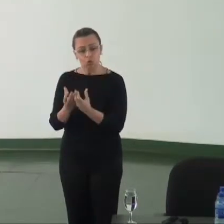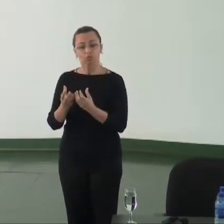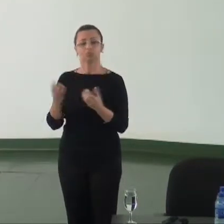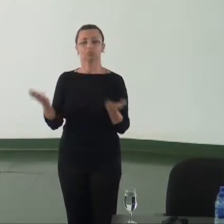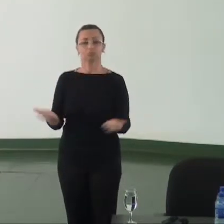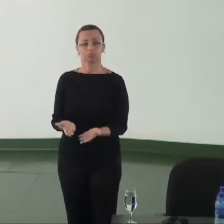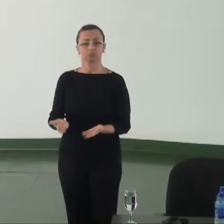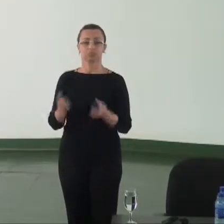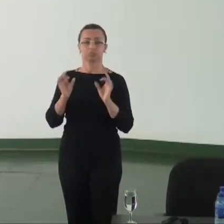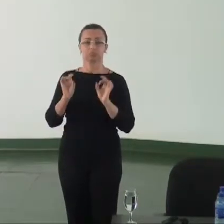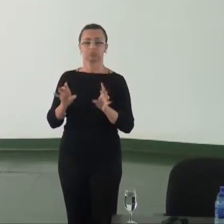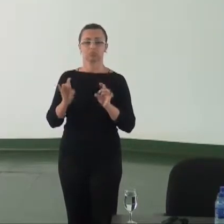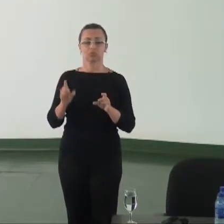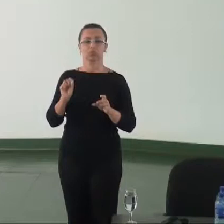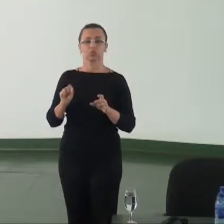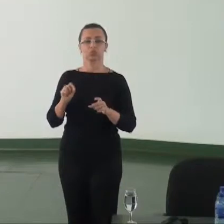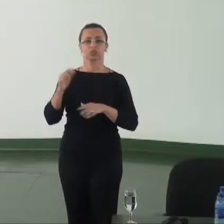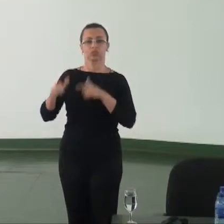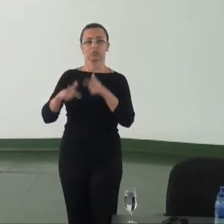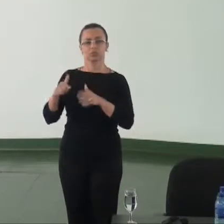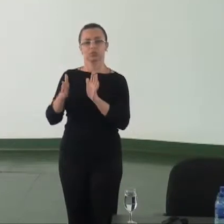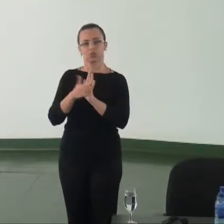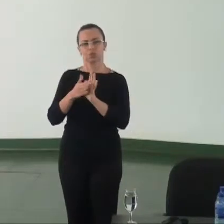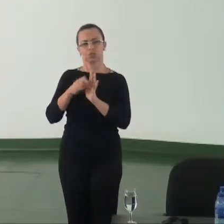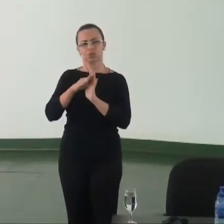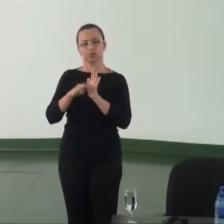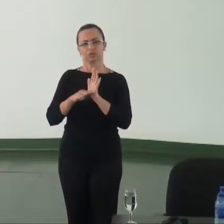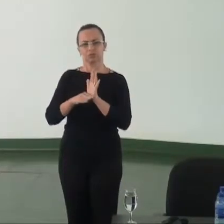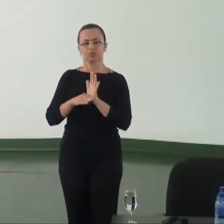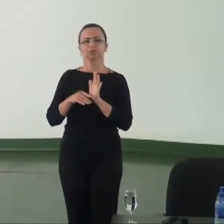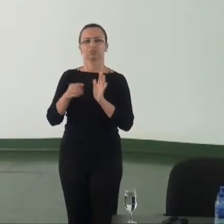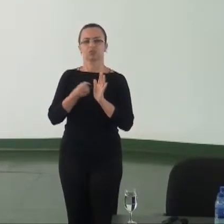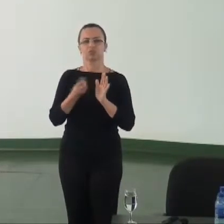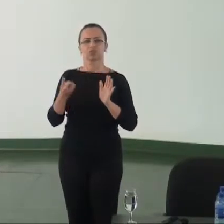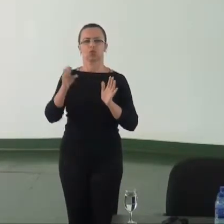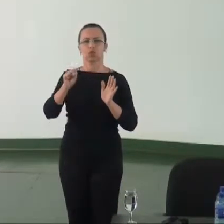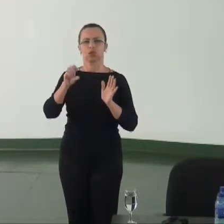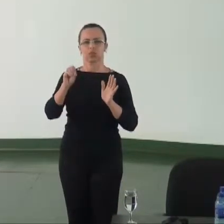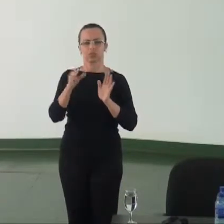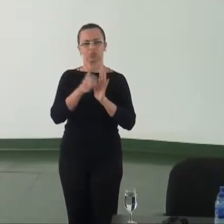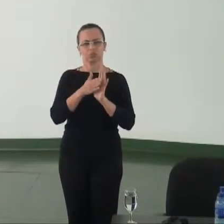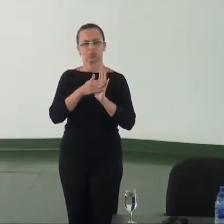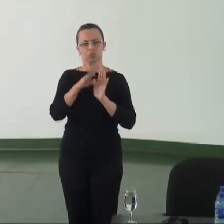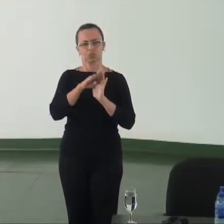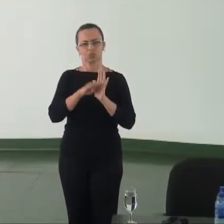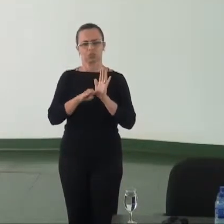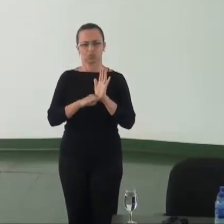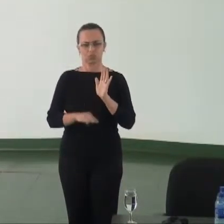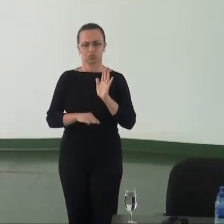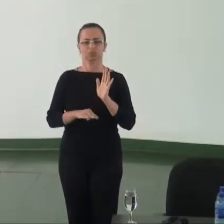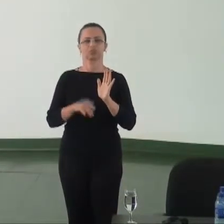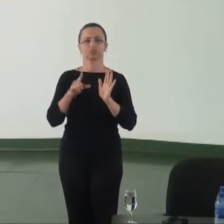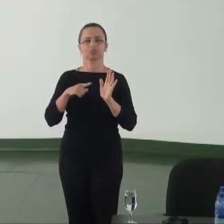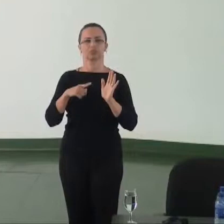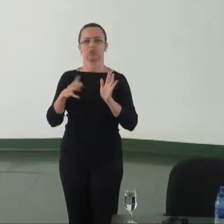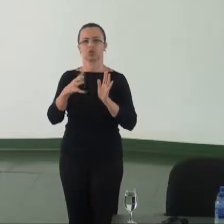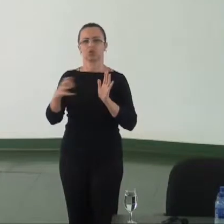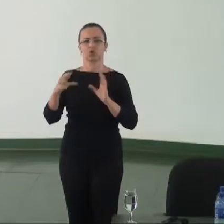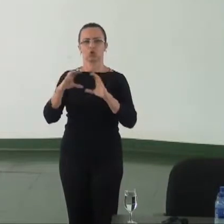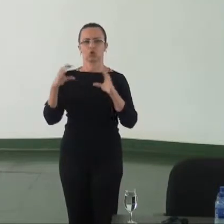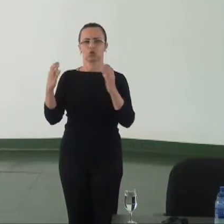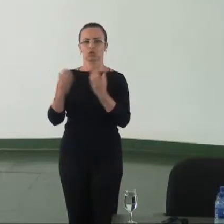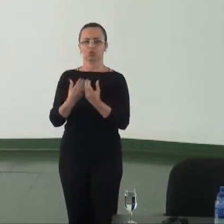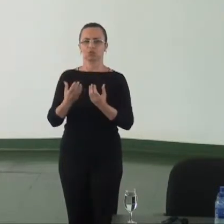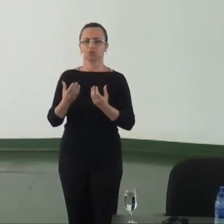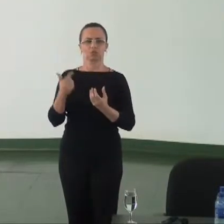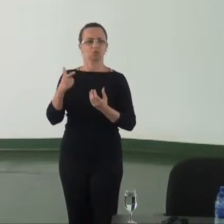especificamente da CONSOCIAL com as propostas, 80 propostas que foram extraídas da conferência e